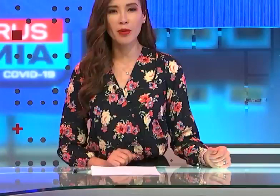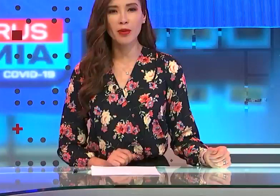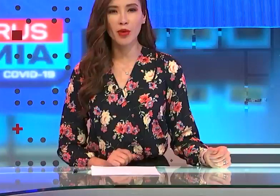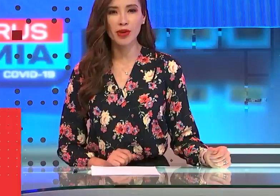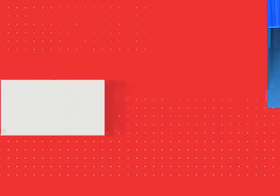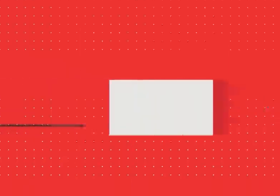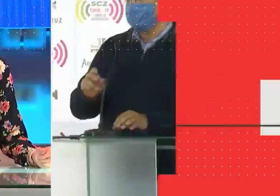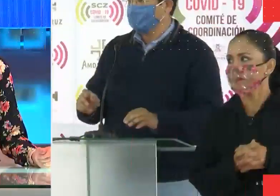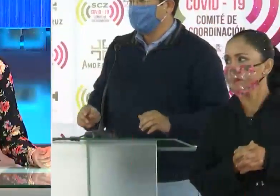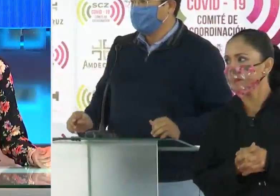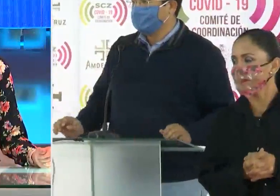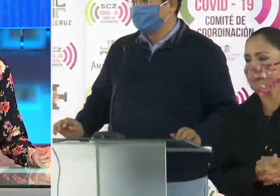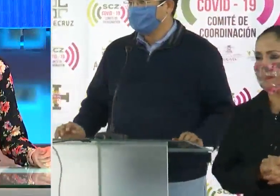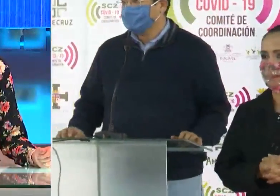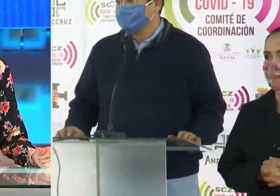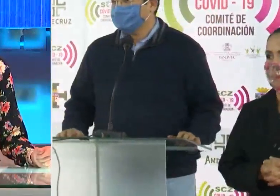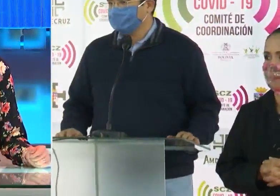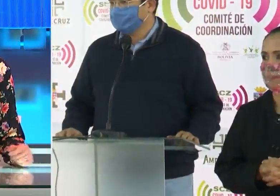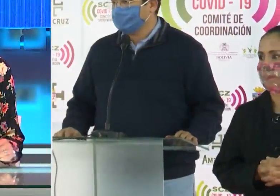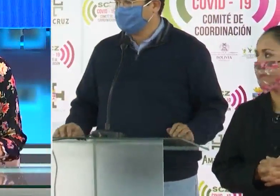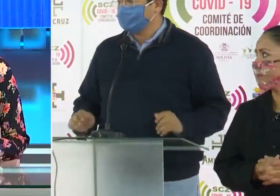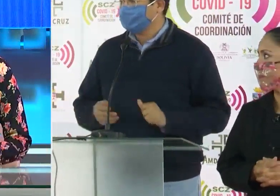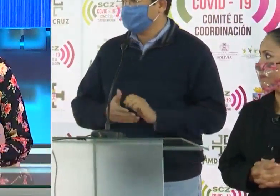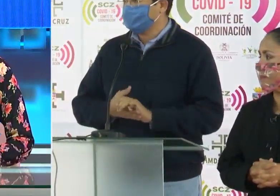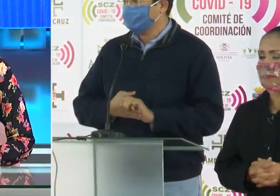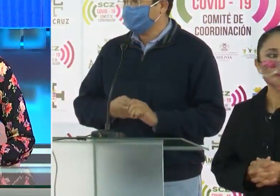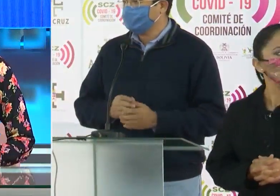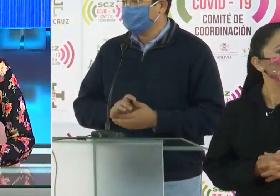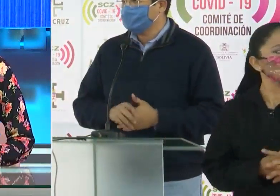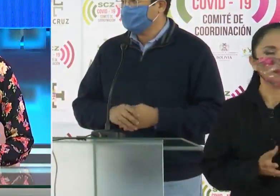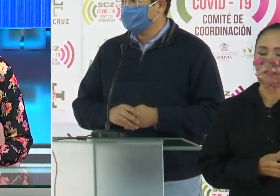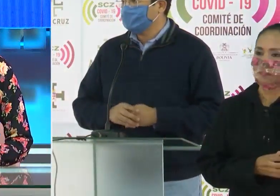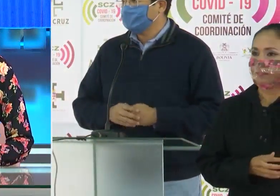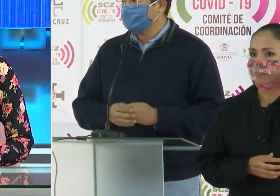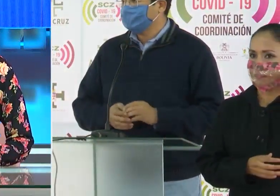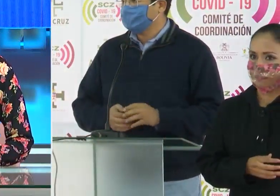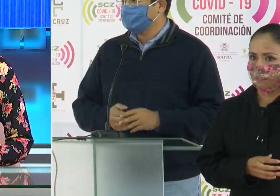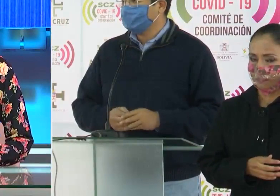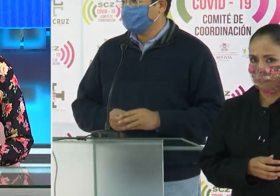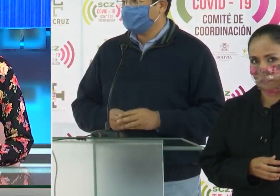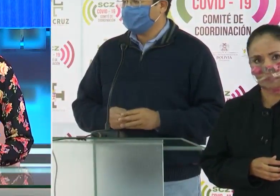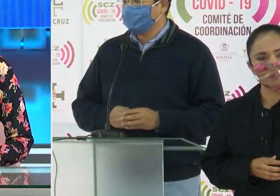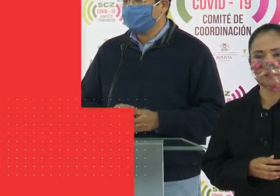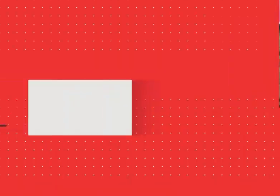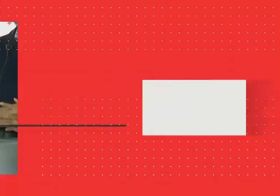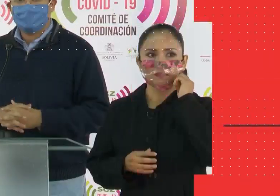Vamos en vivo con nuestra unidad móvil hasta el COE de Santa Cruz con nuestro compañero Luis Coronado. Adelante con el informe.